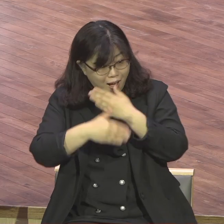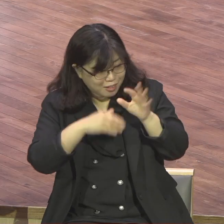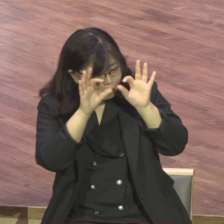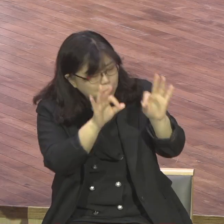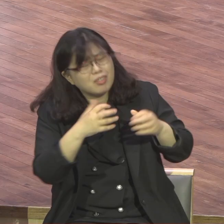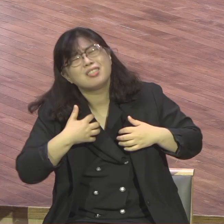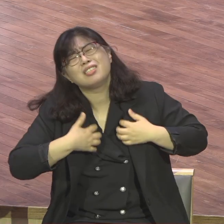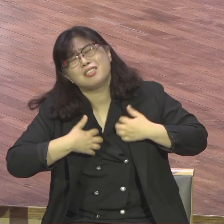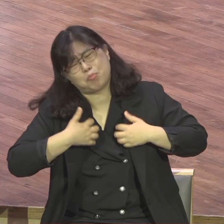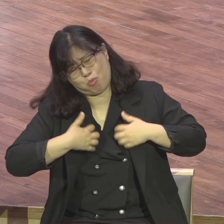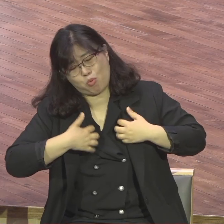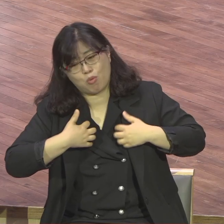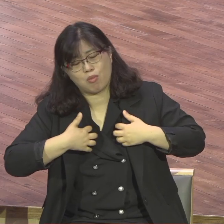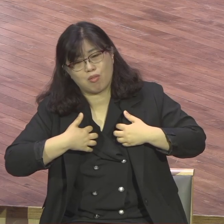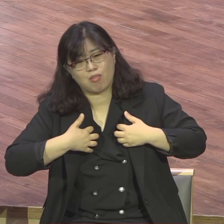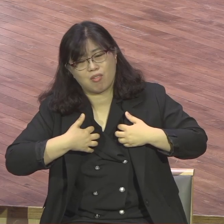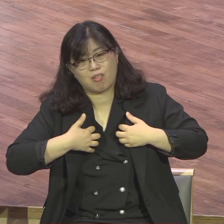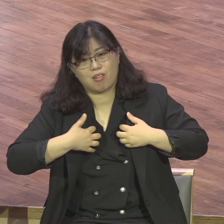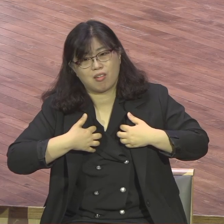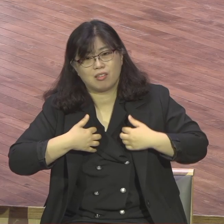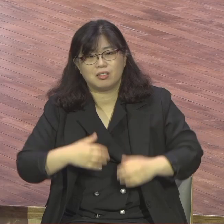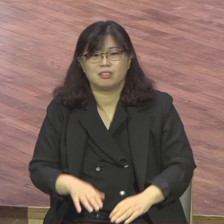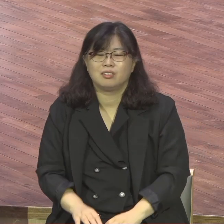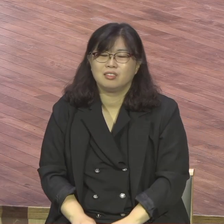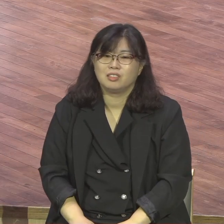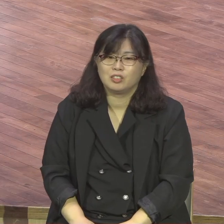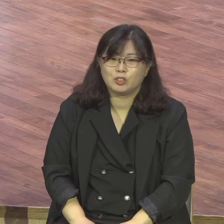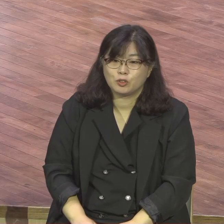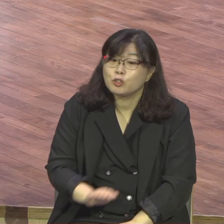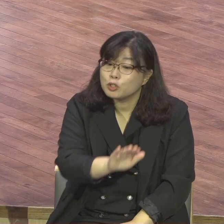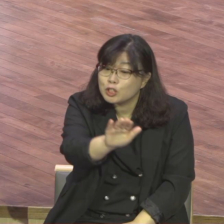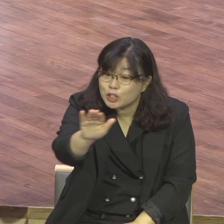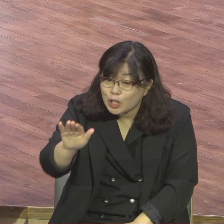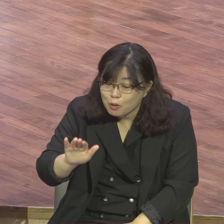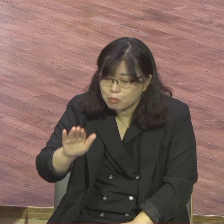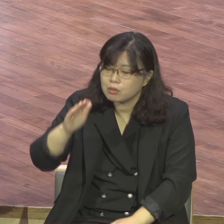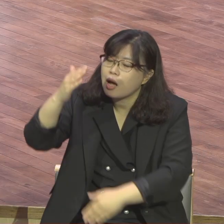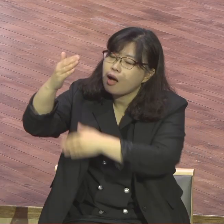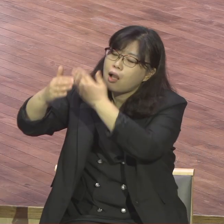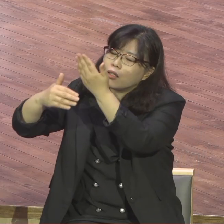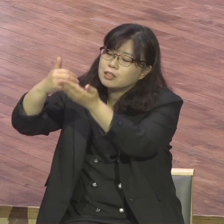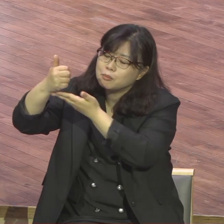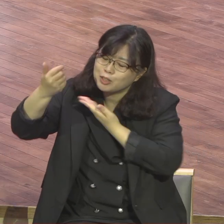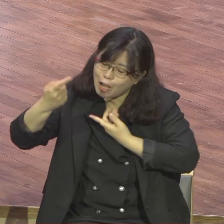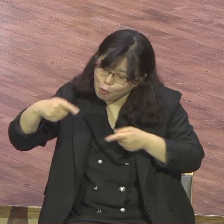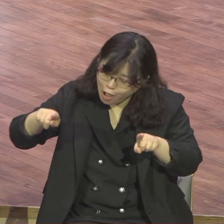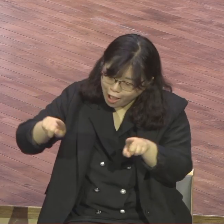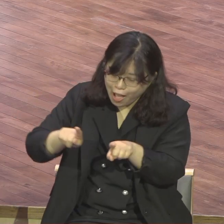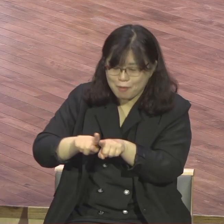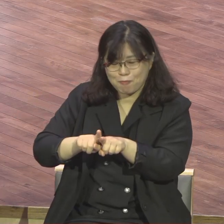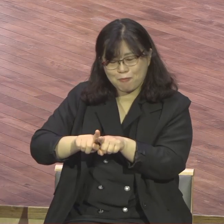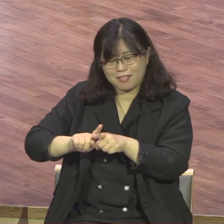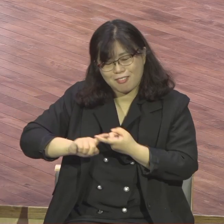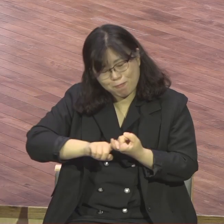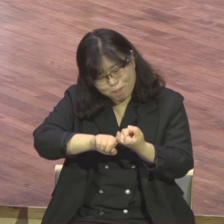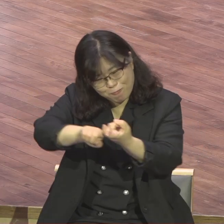상삼이 하나님이 나와 나와 위트 나와 이만 위 나와